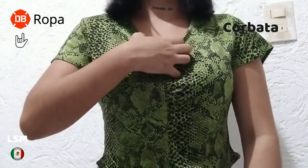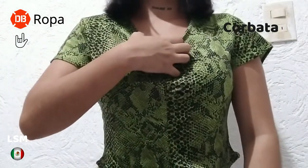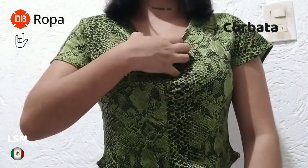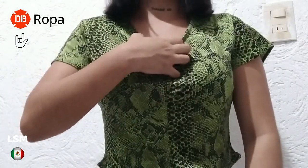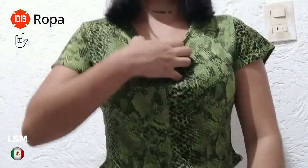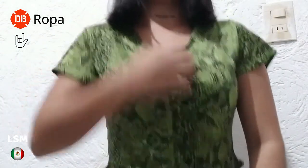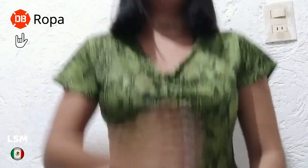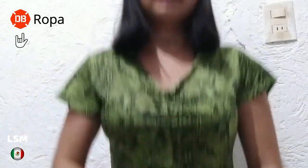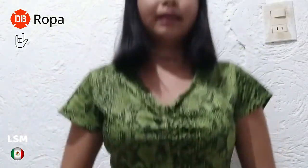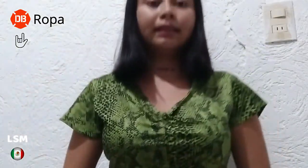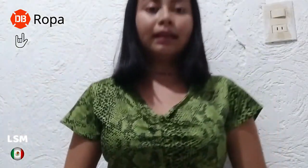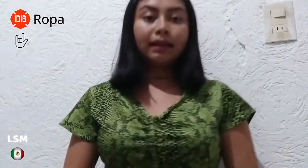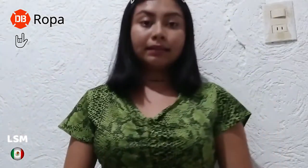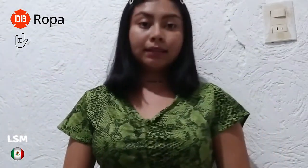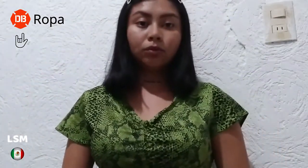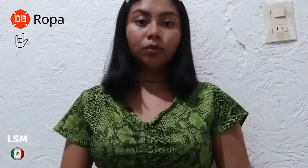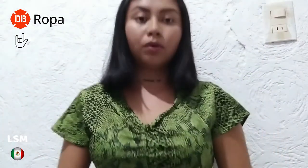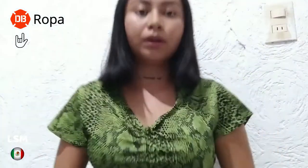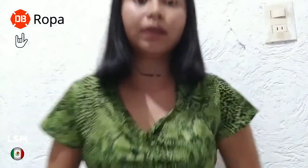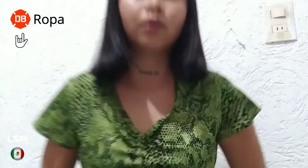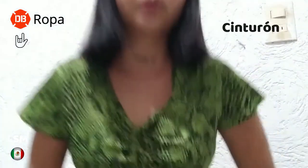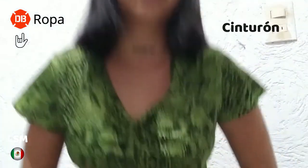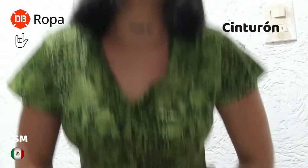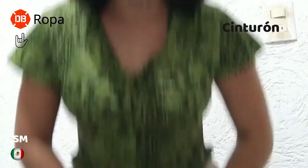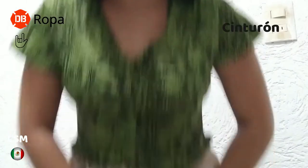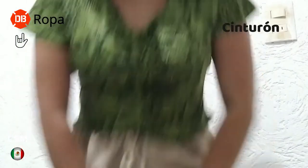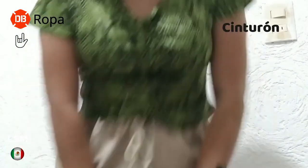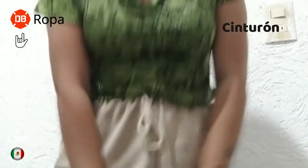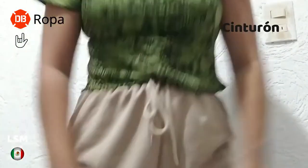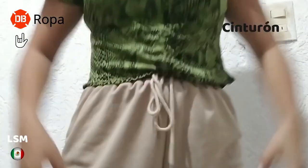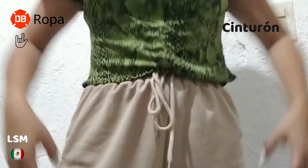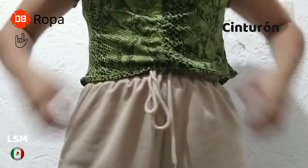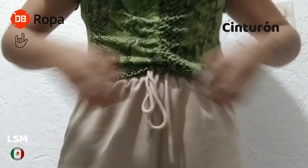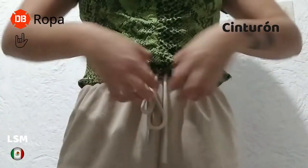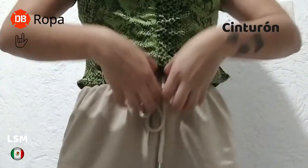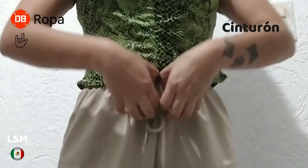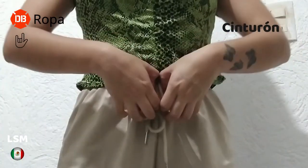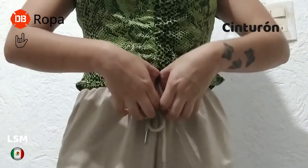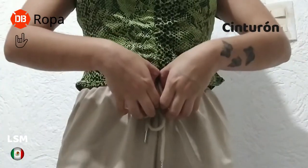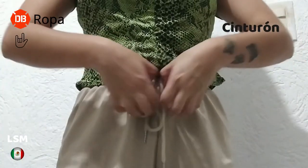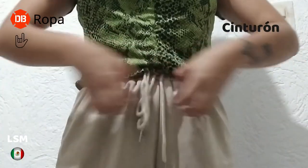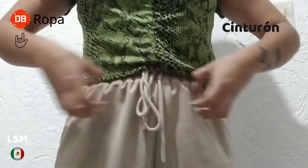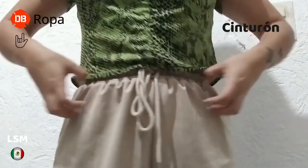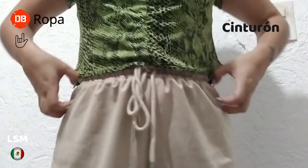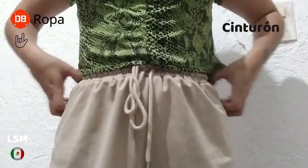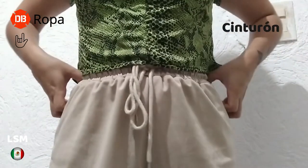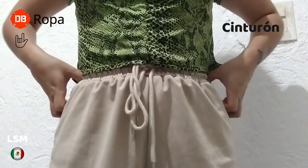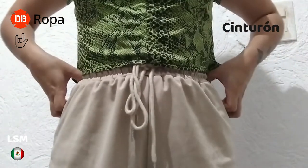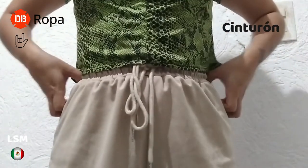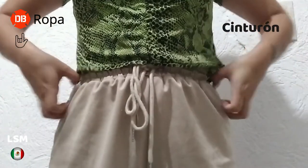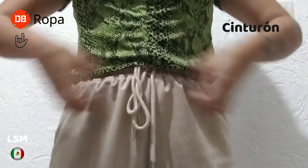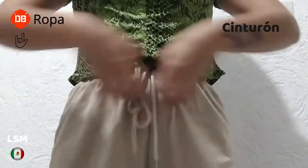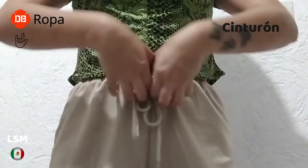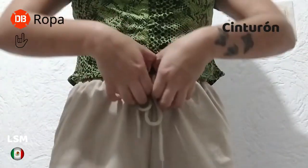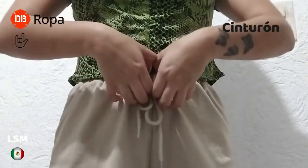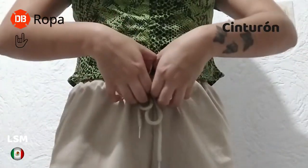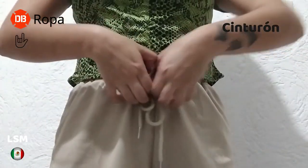El siguiente es cinturón y lo único que vamos a hacer es desde el centro abrir y cerrar y